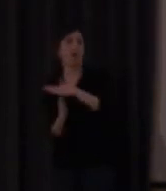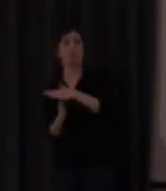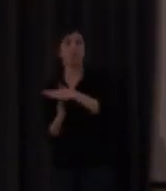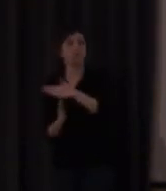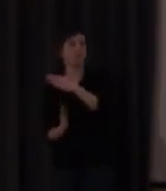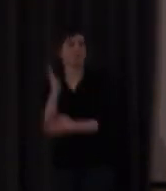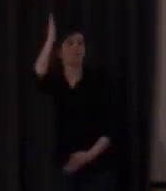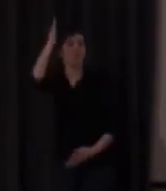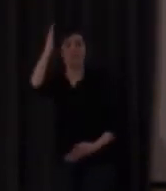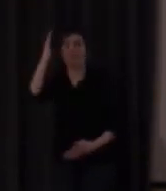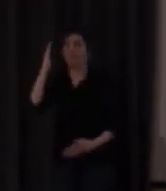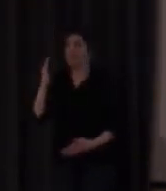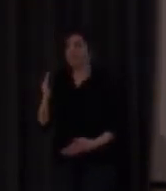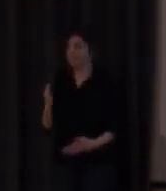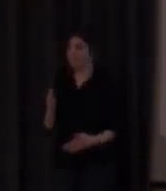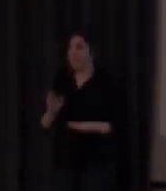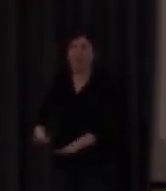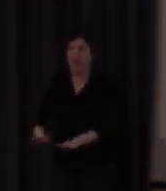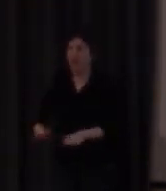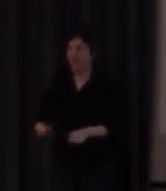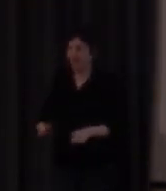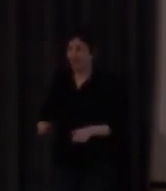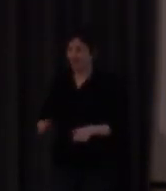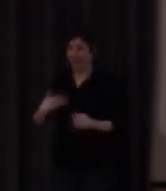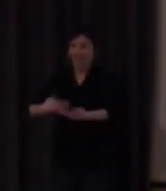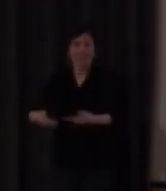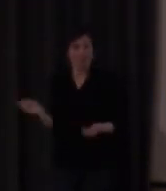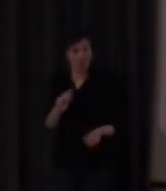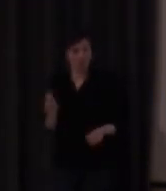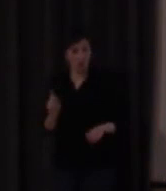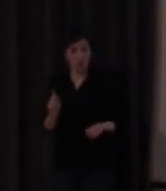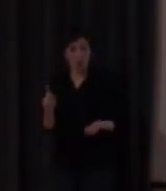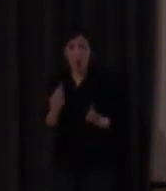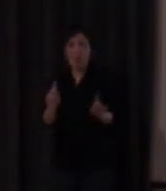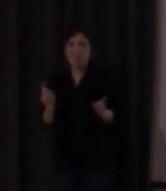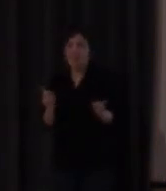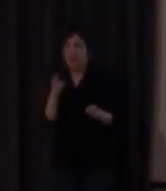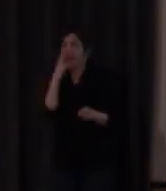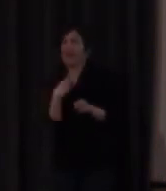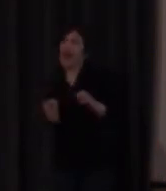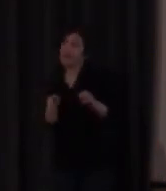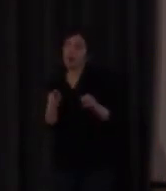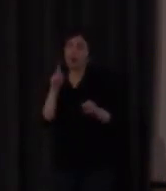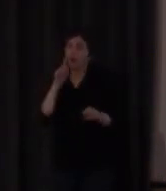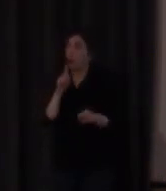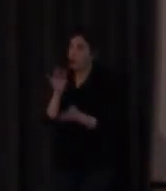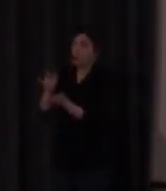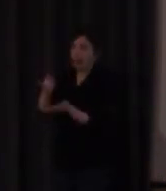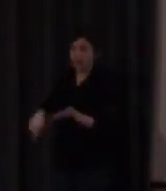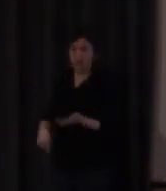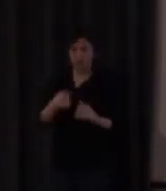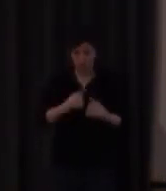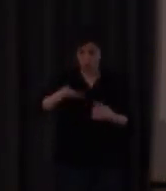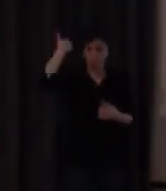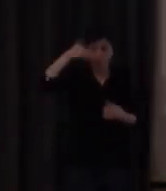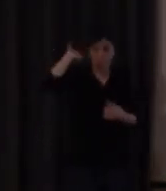frontalmente se detiene nos pasa no es algo tampoco extraordinario que ocurra a los sordos también yo he tenido